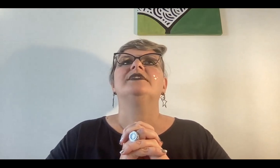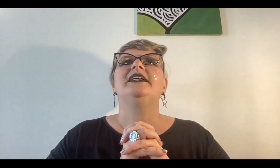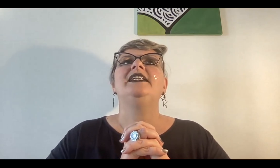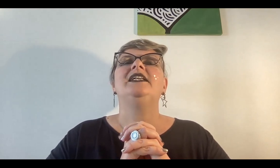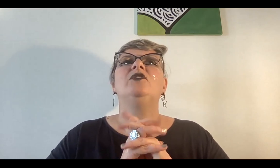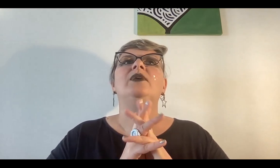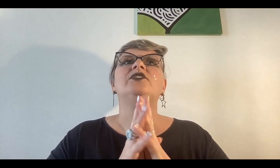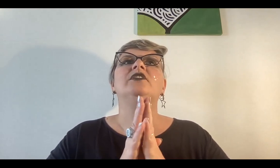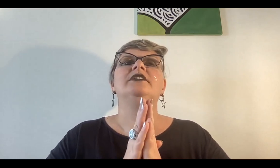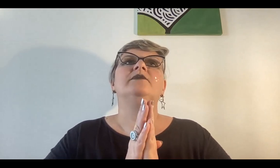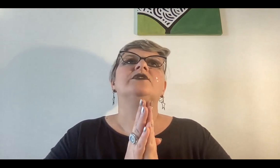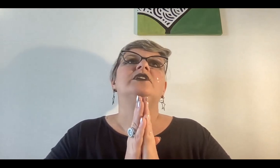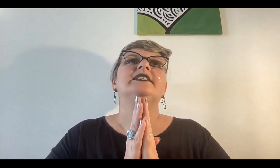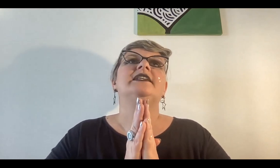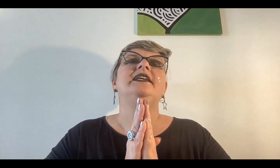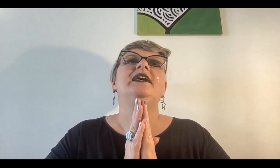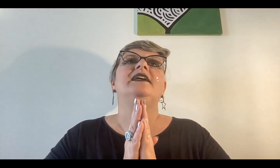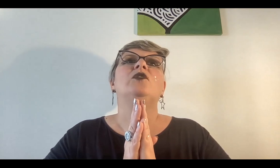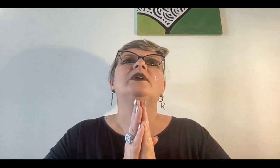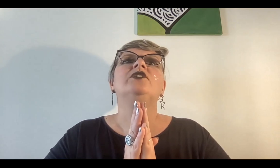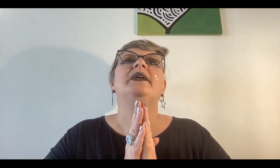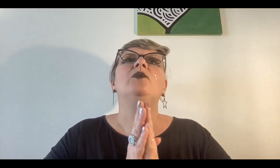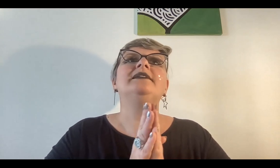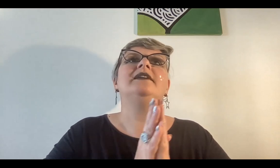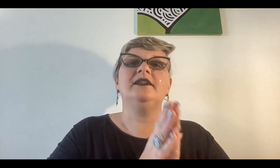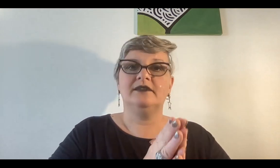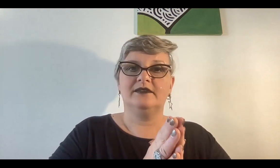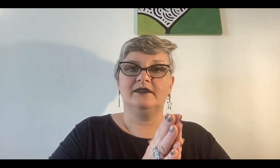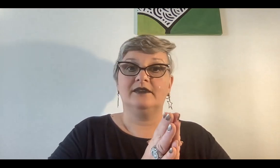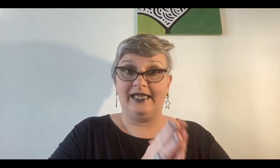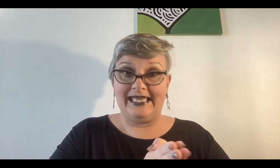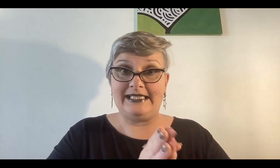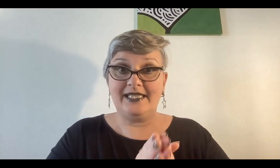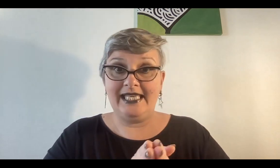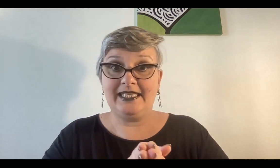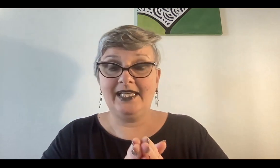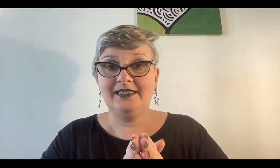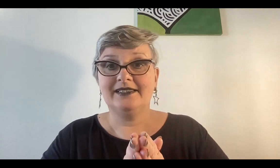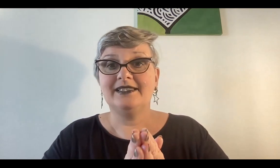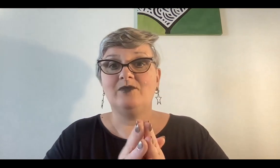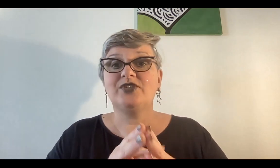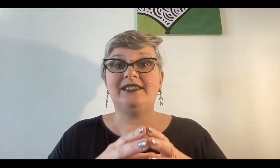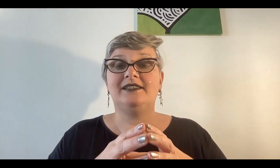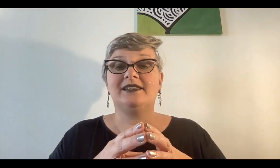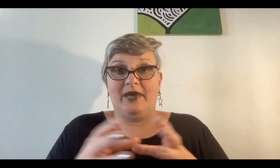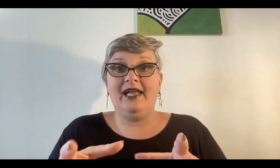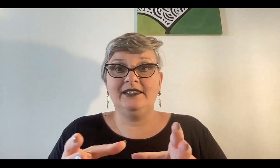el cuarto digamos lo que sería el cuarto menguante que es este digamos el Samheim